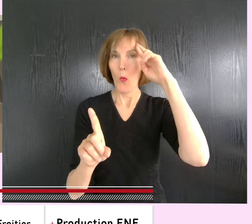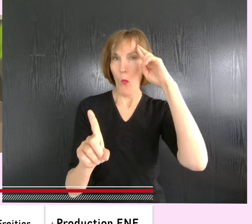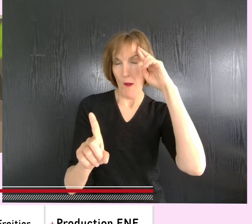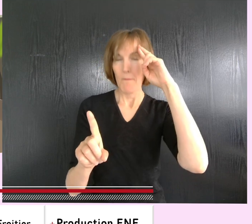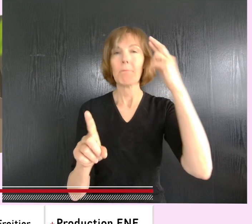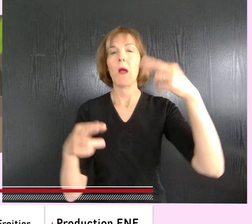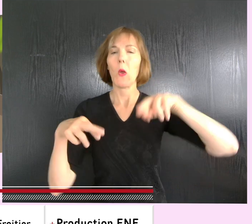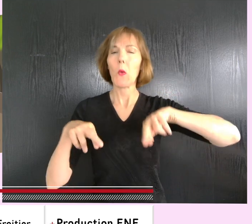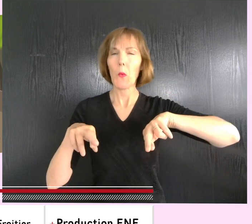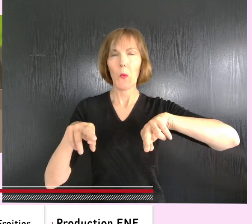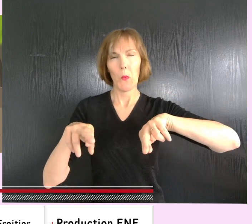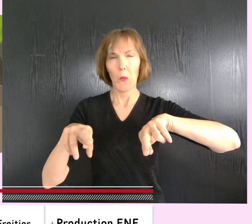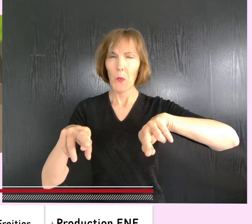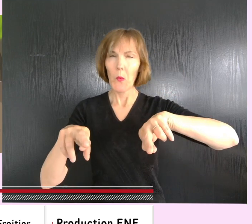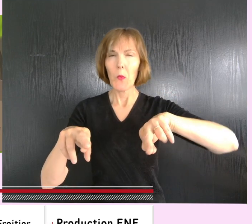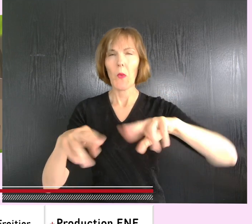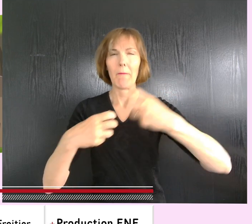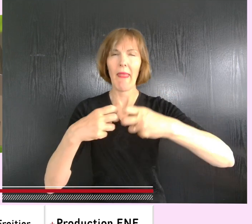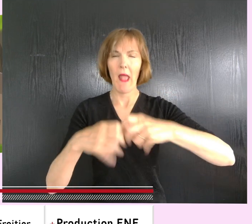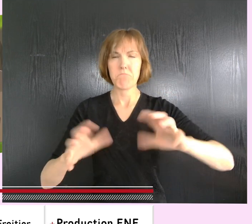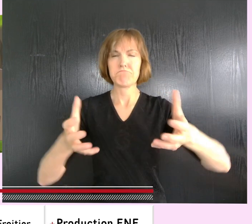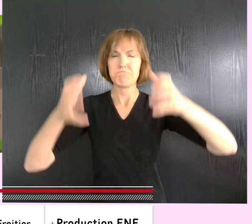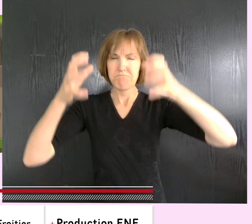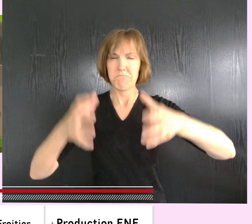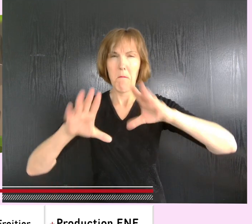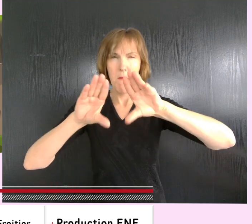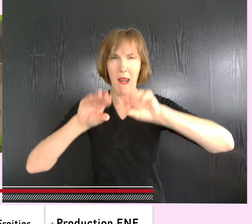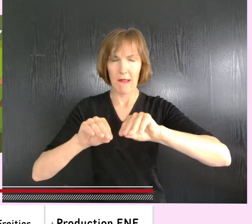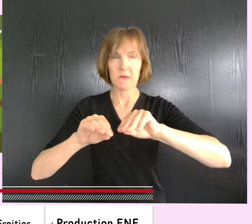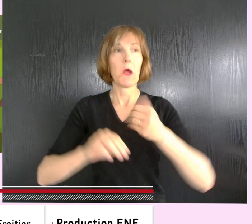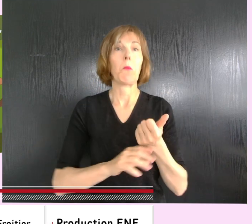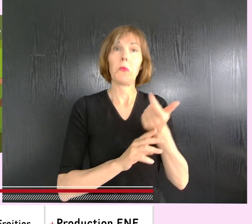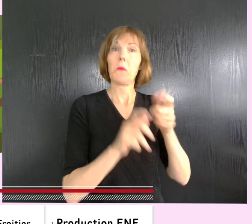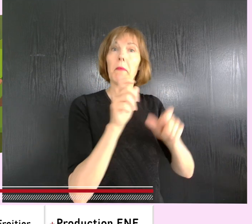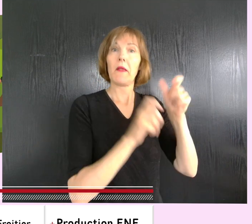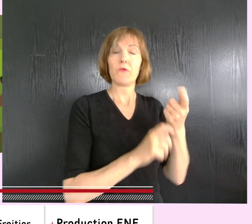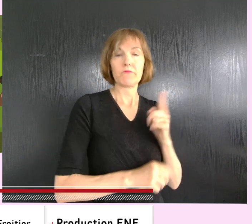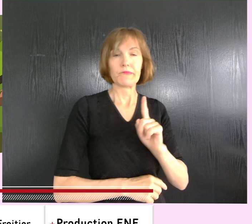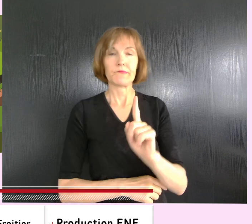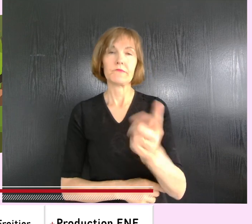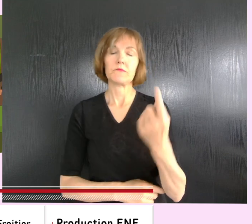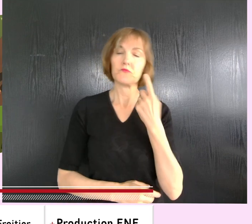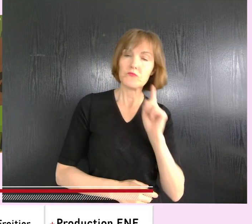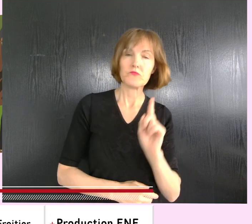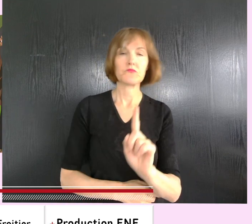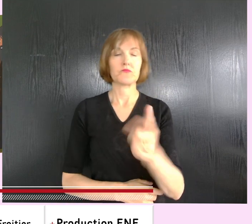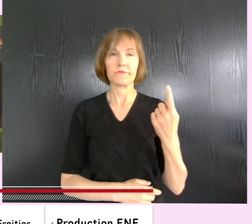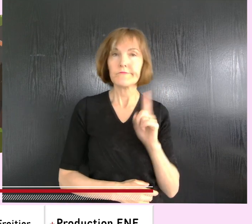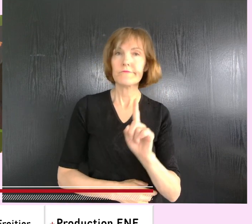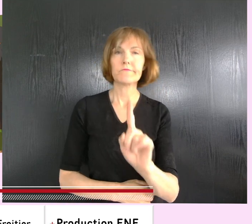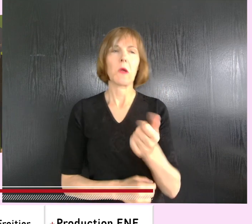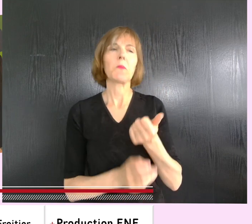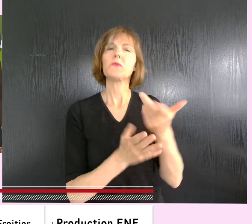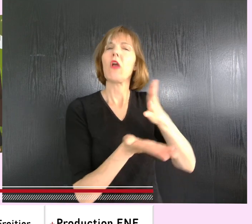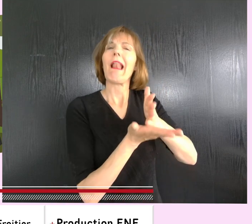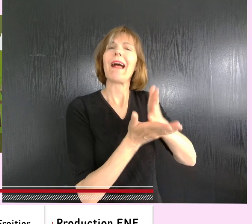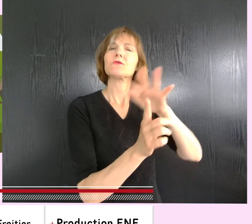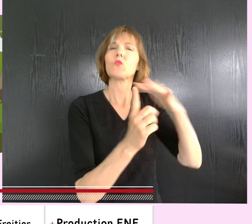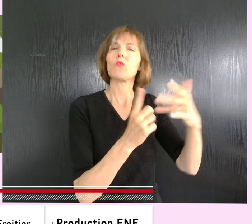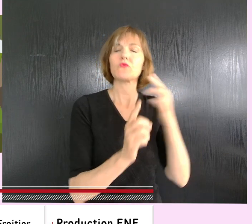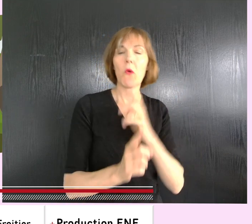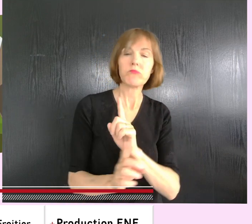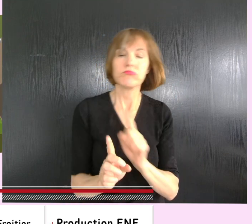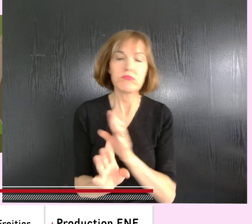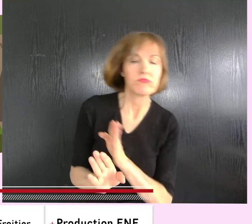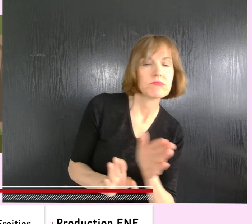Un roi plaça un jour une lourde pierre sur une route. Des hommes de différents milieux vinrent à passer, et là